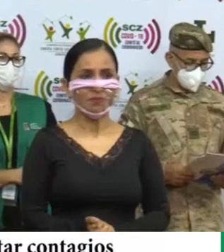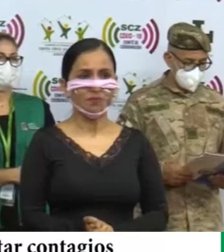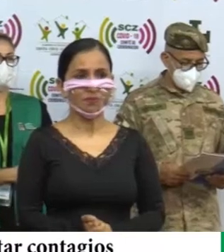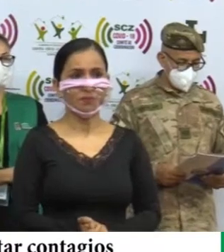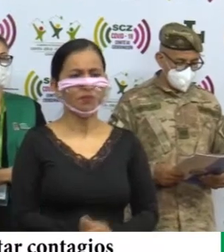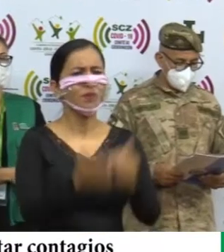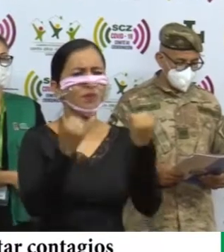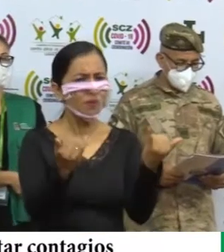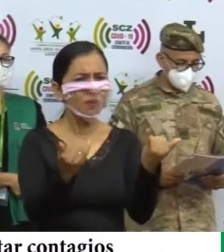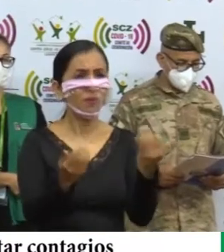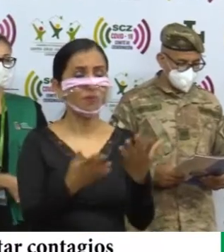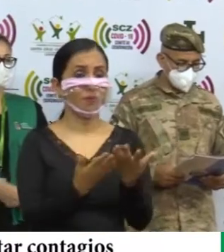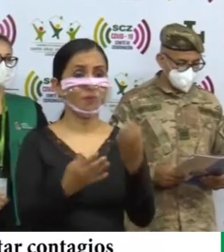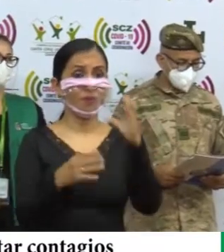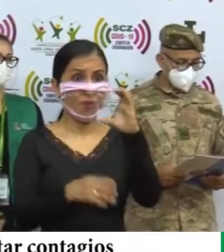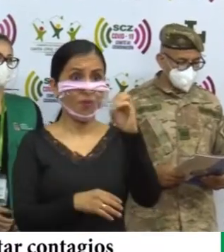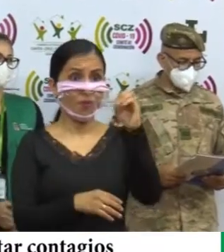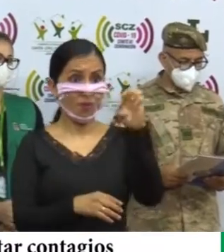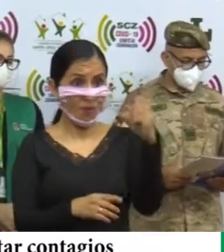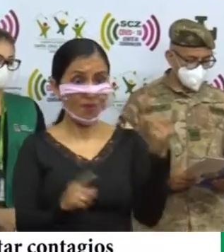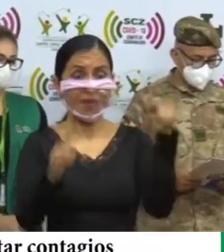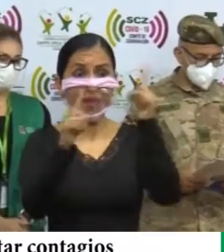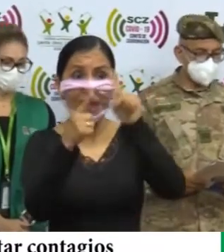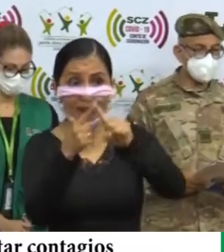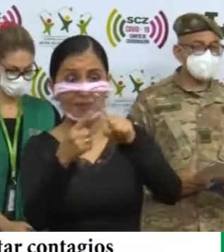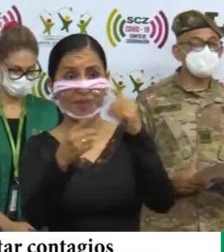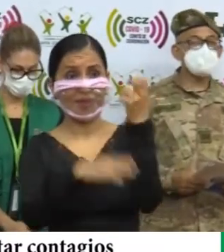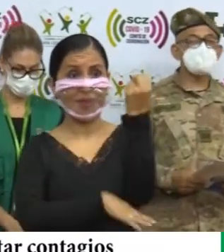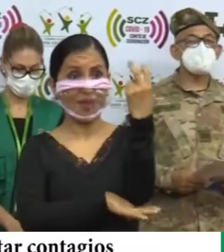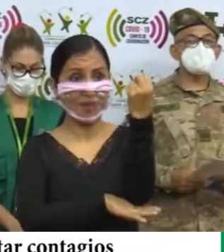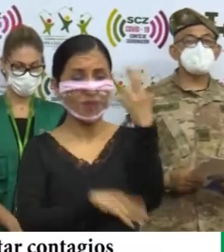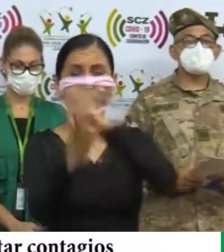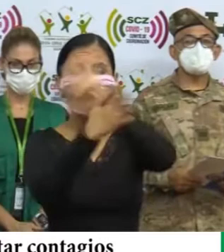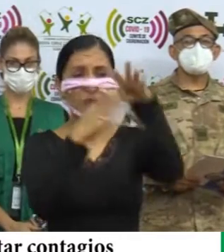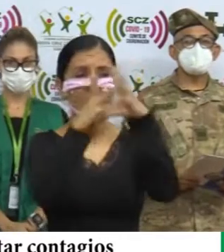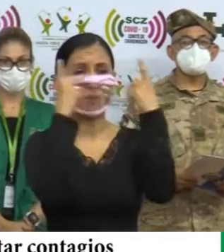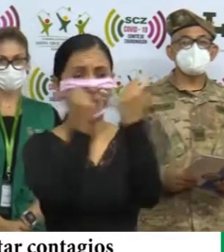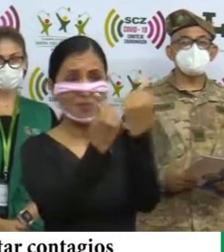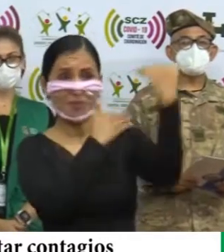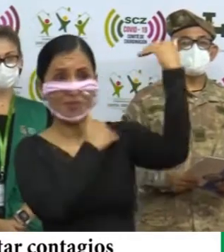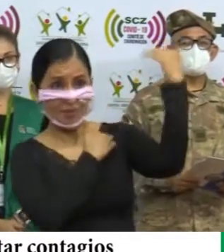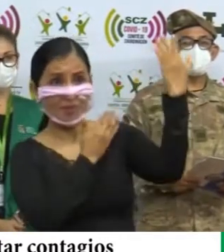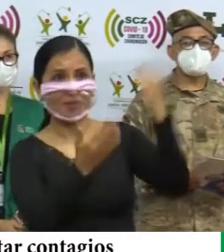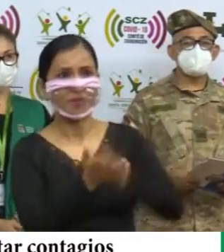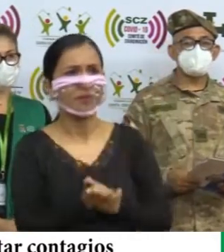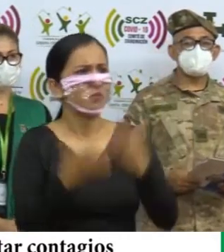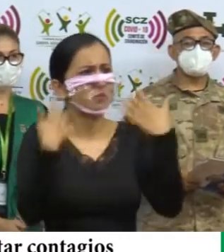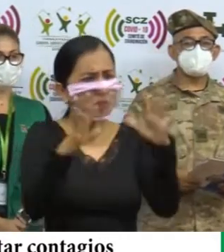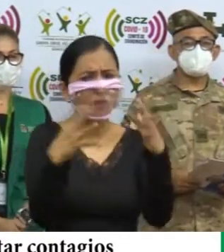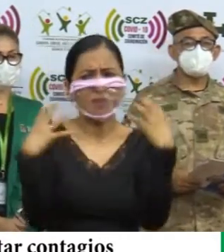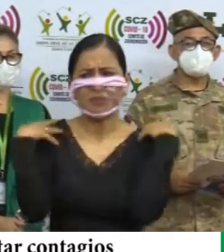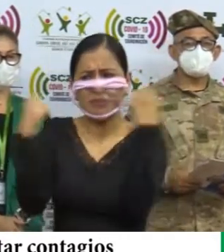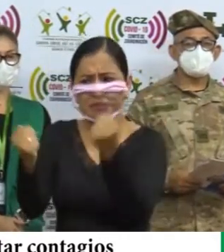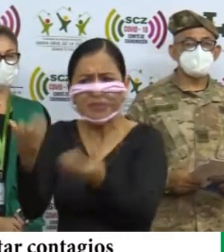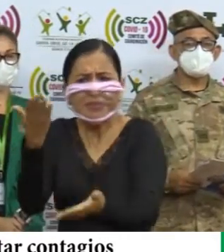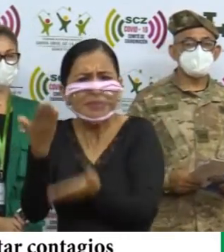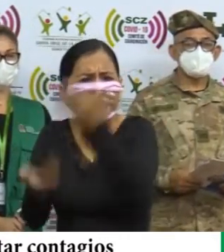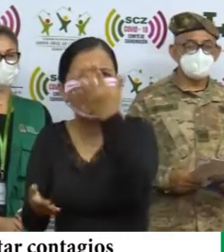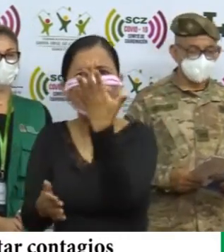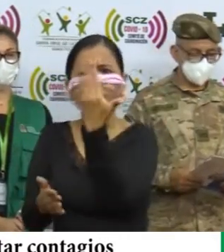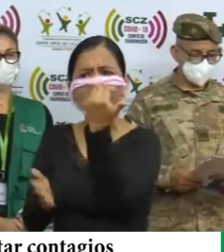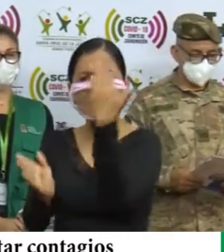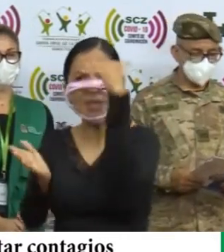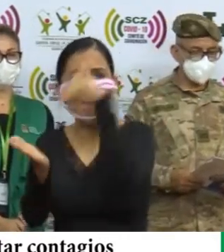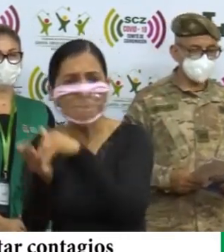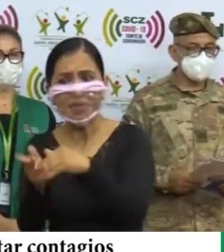Hoy como COET, hasta el mediodía, el departamento de Santa Cruz había recuperado casi 15.000